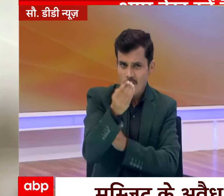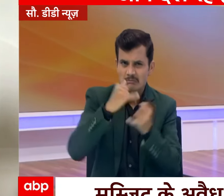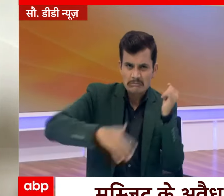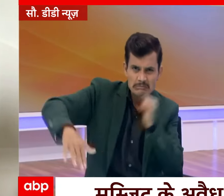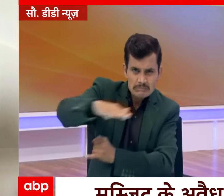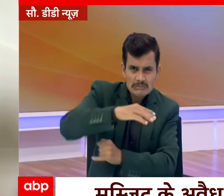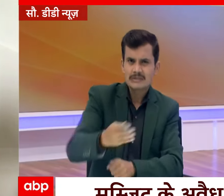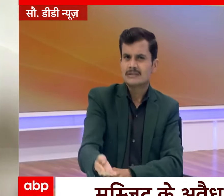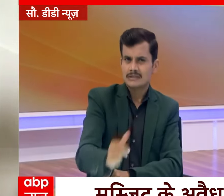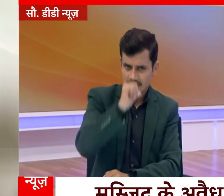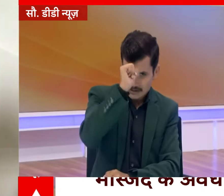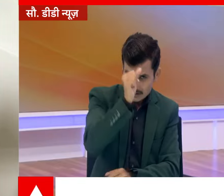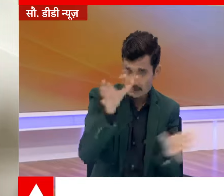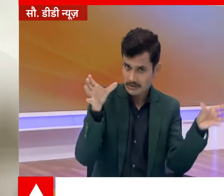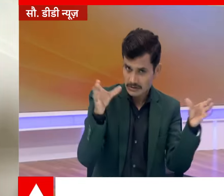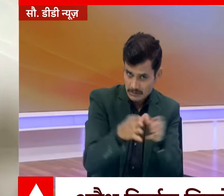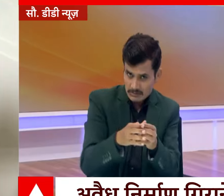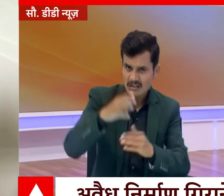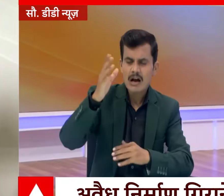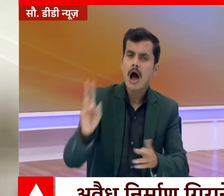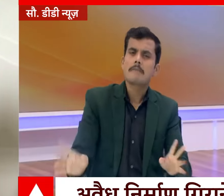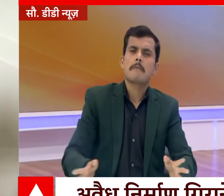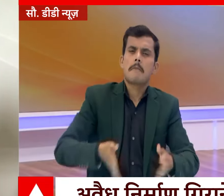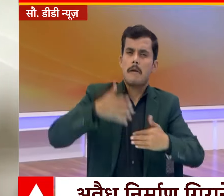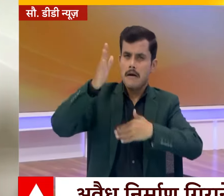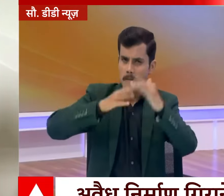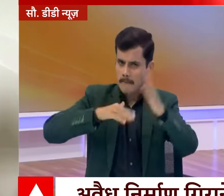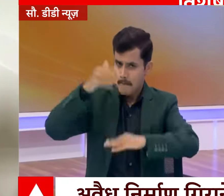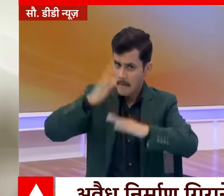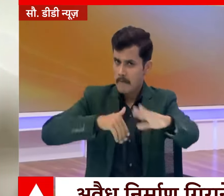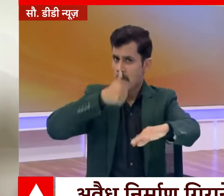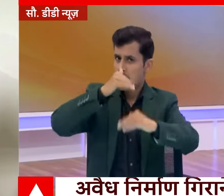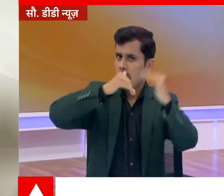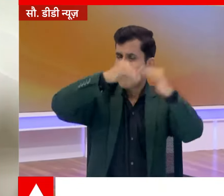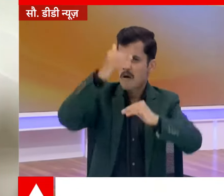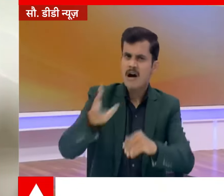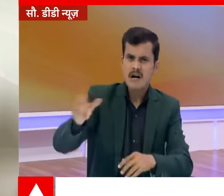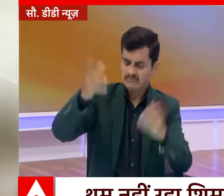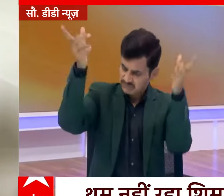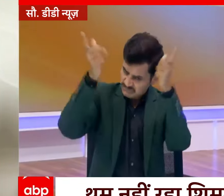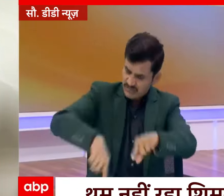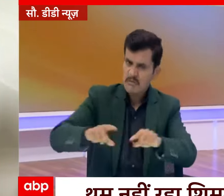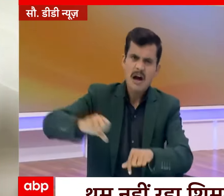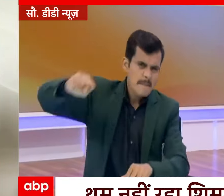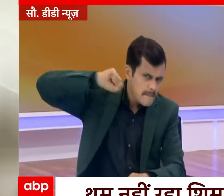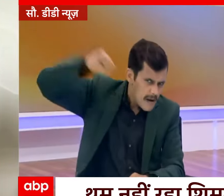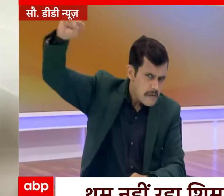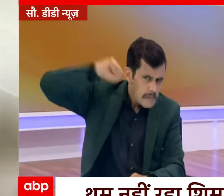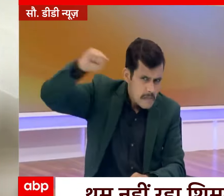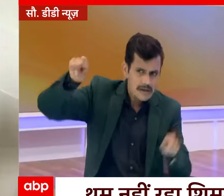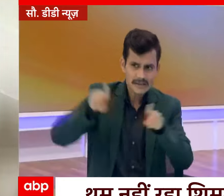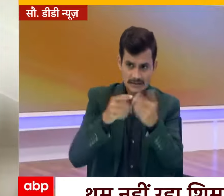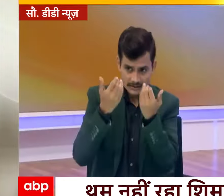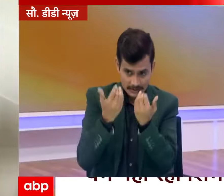मस्जित के विवादित अवैद निर्मान को गिराये जाने की लगातार मांग उठा रहे हैं इस